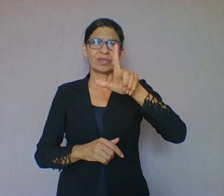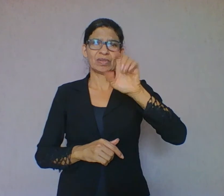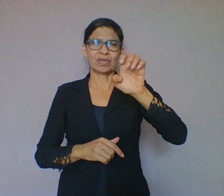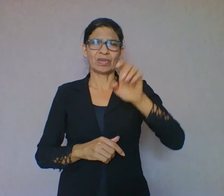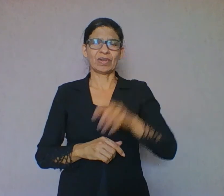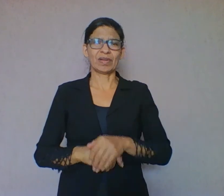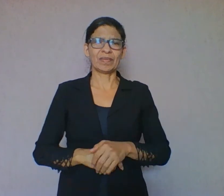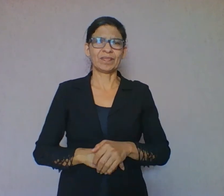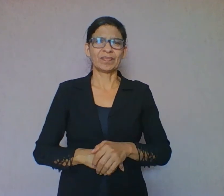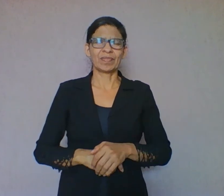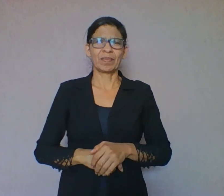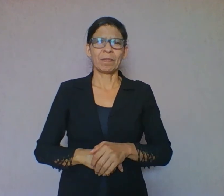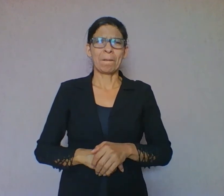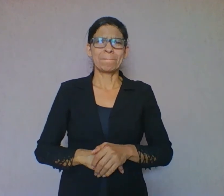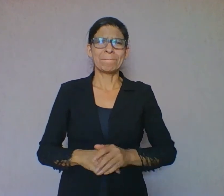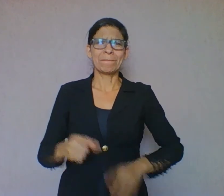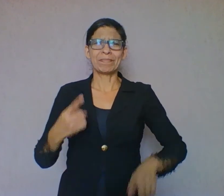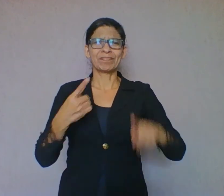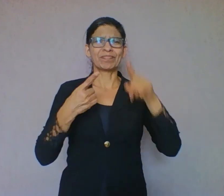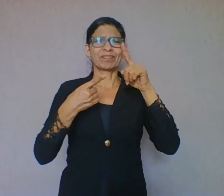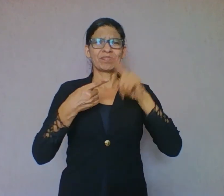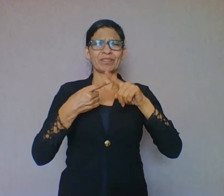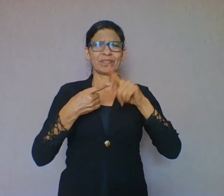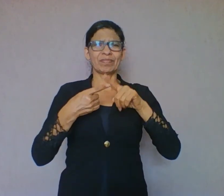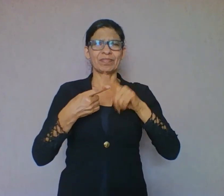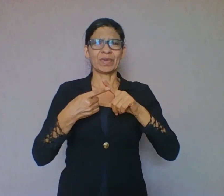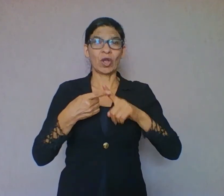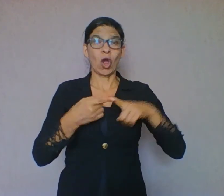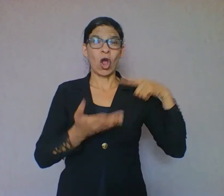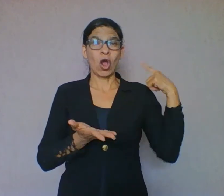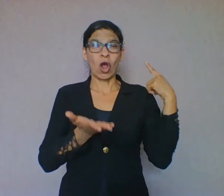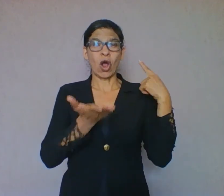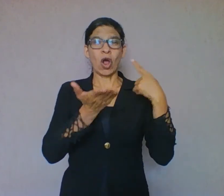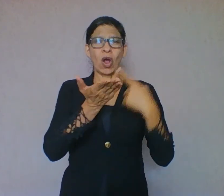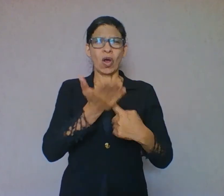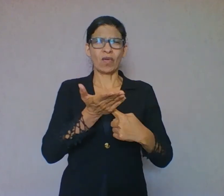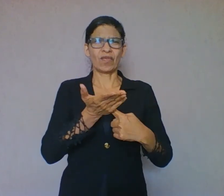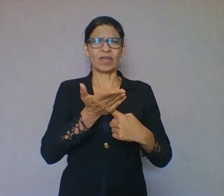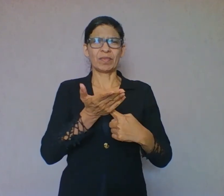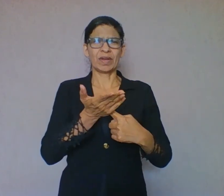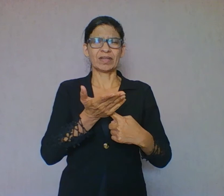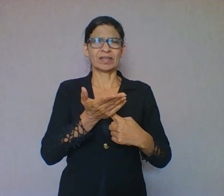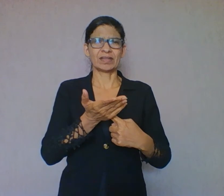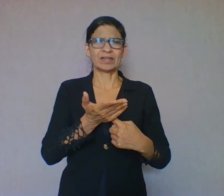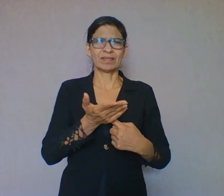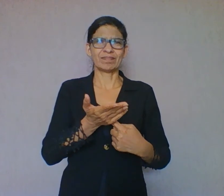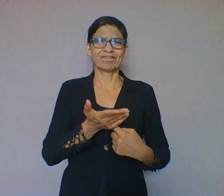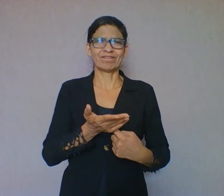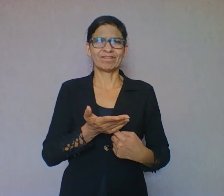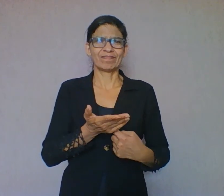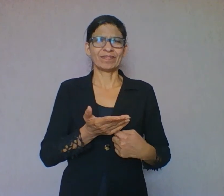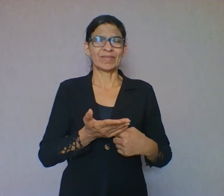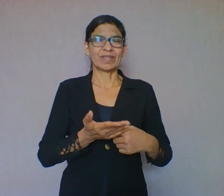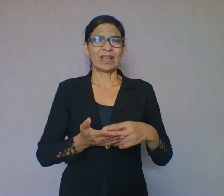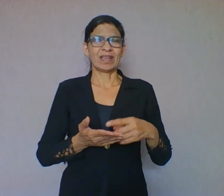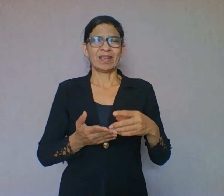confirmação, rejeição ou retificação das antecipações ou expectativas